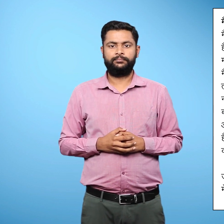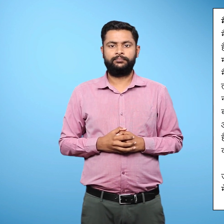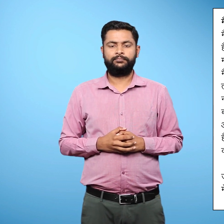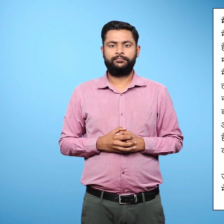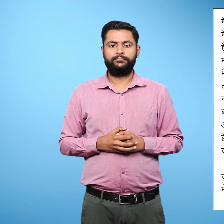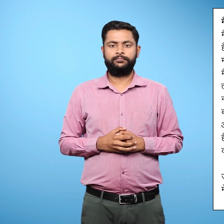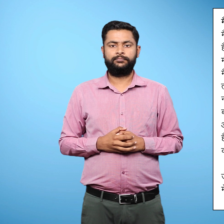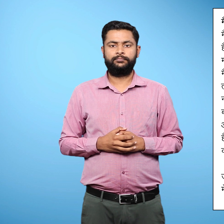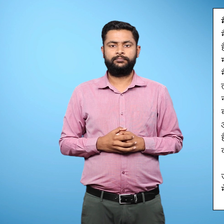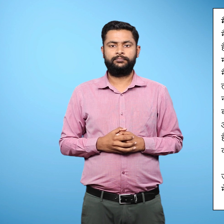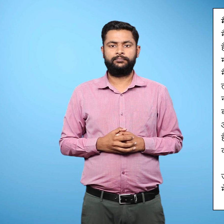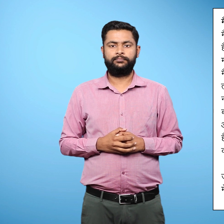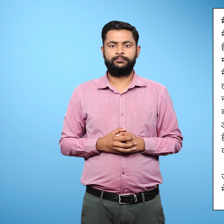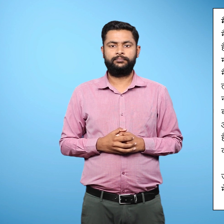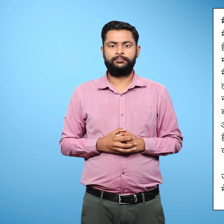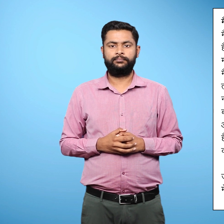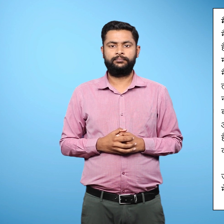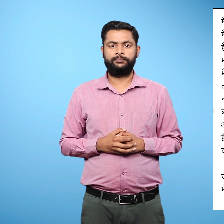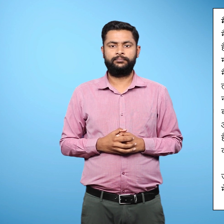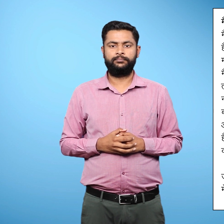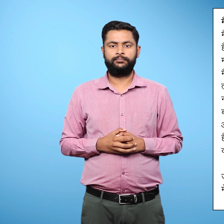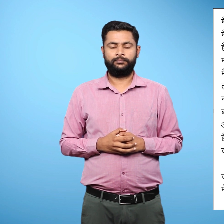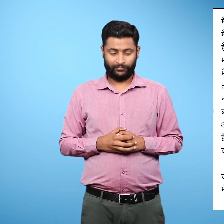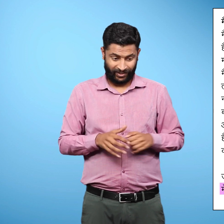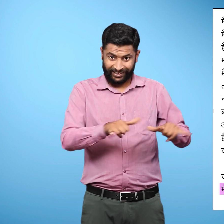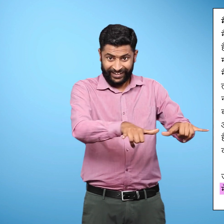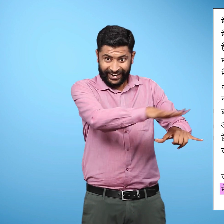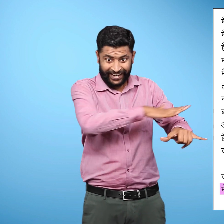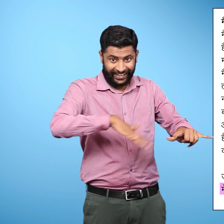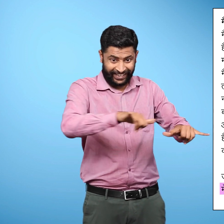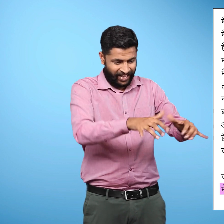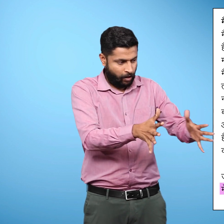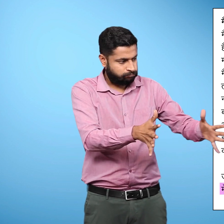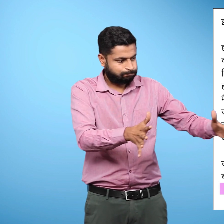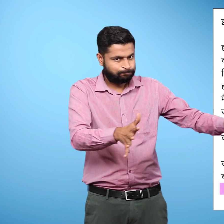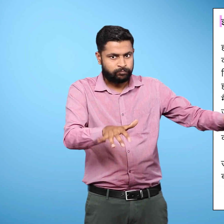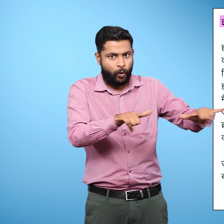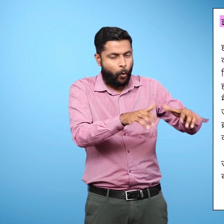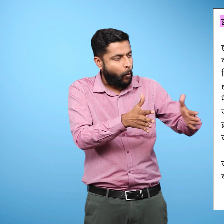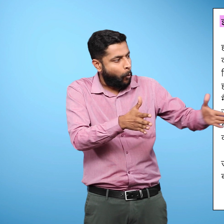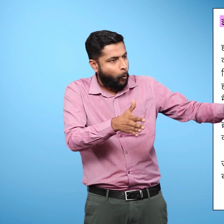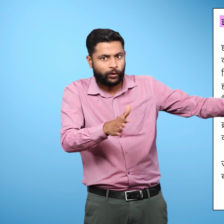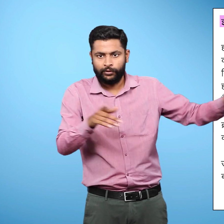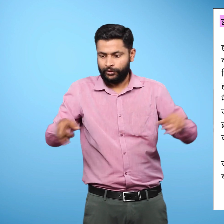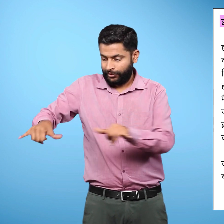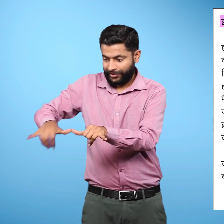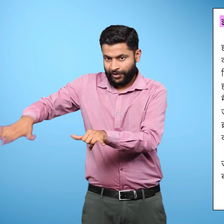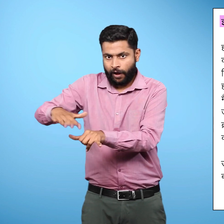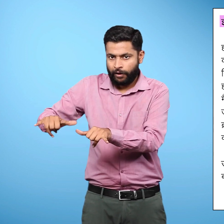बालू तथा सिल्ट को वे घाटियों में निक्षेपित कर देती हैं। इन ही निक्षेपों से मैदानों का